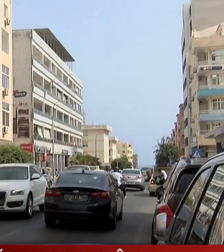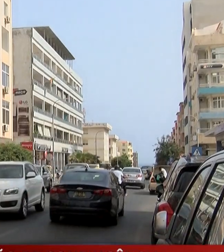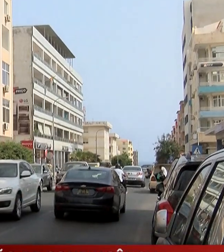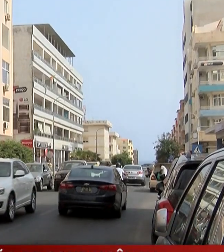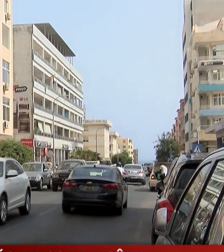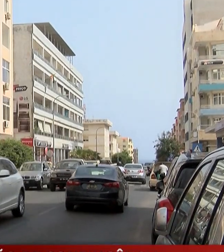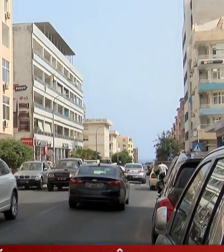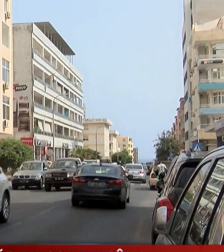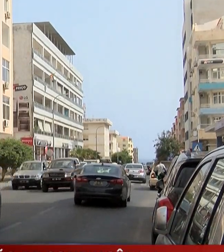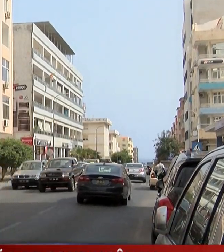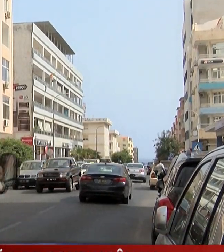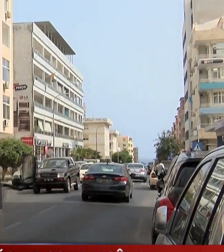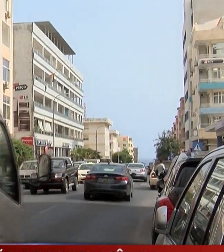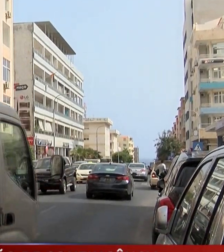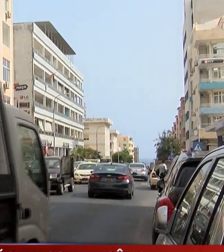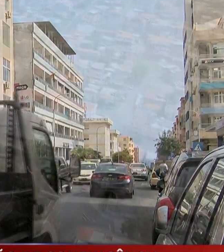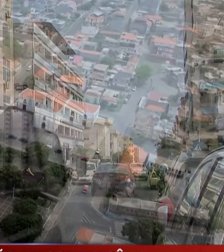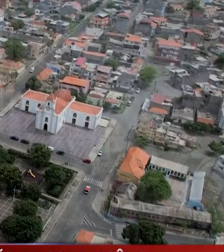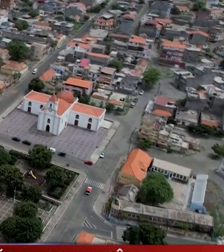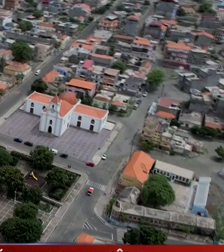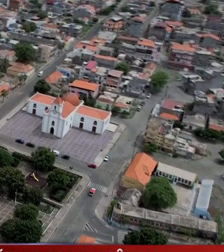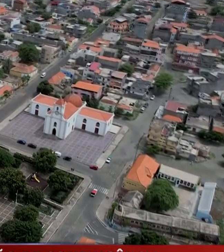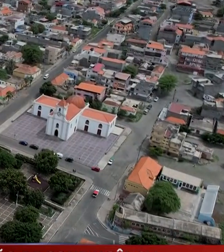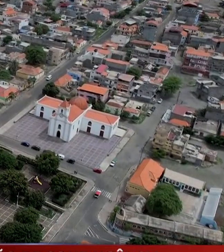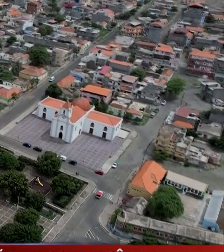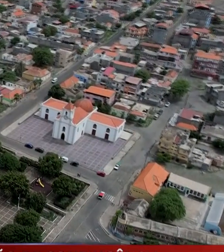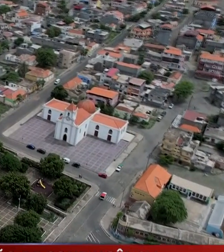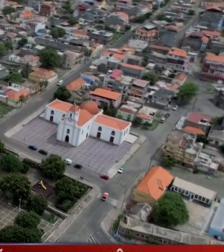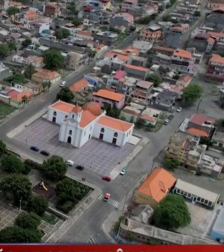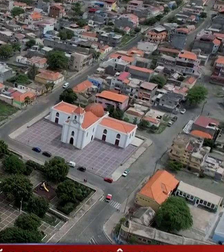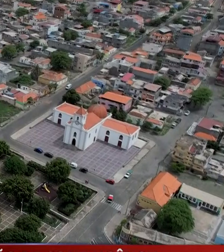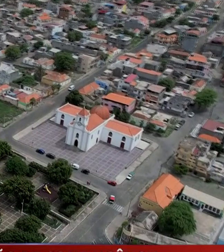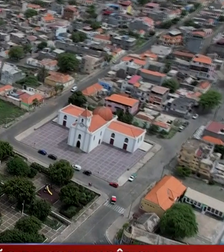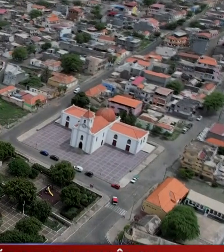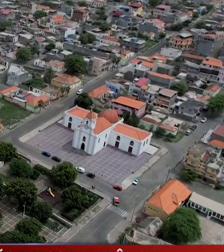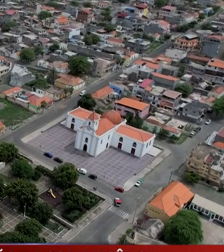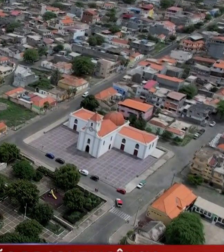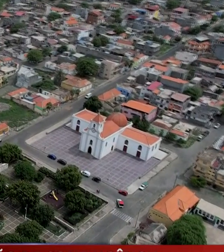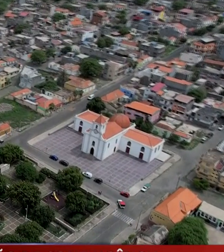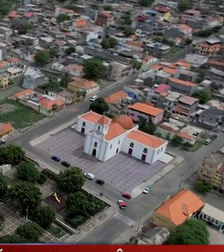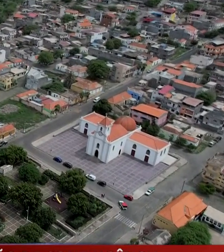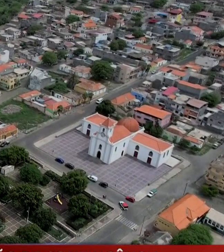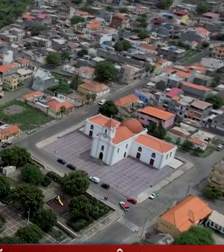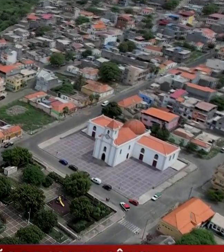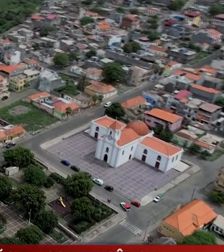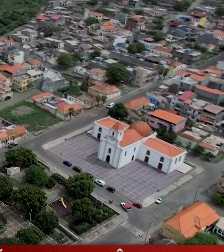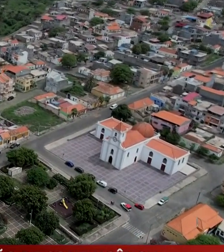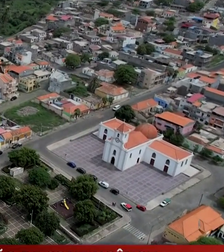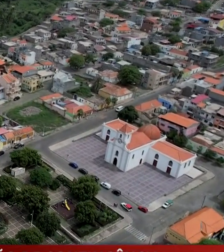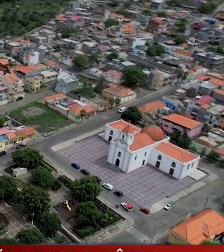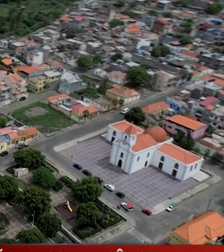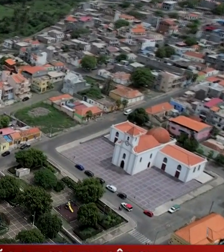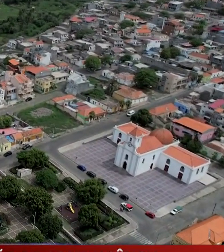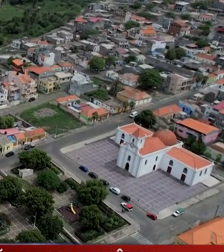num contexto familiar com até um máximo de 20 pessoas. As atividades para as quais são exigidas a apresentação de